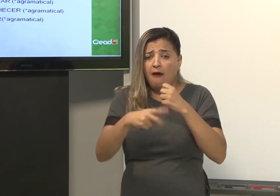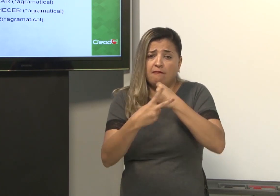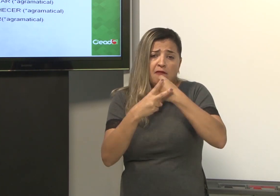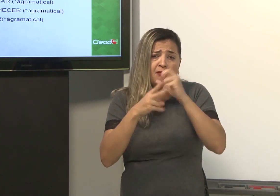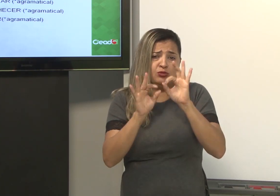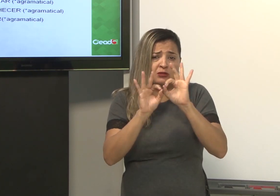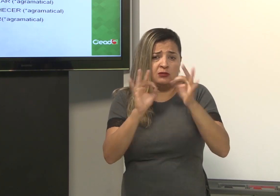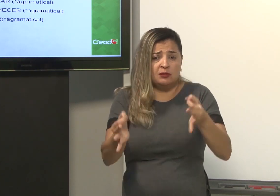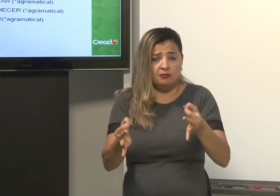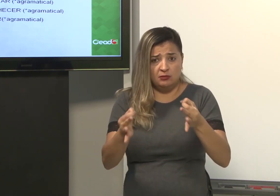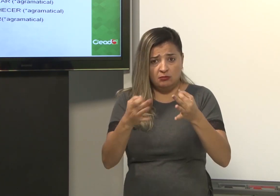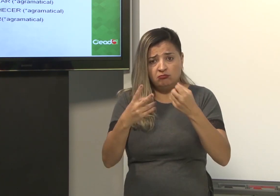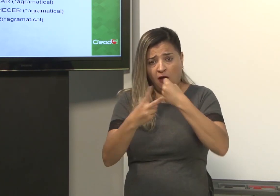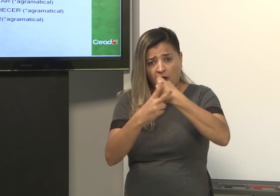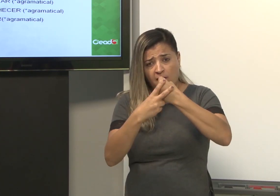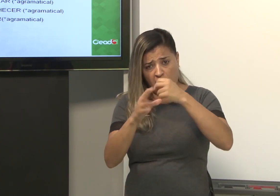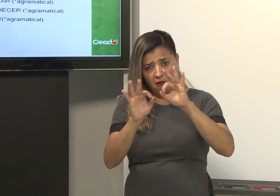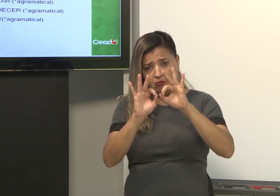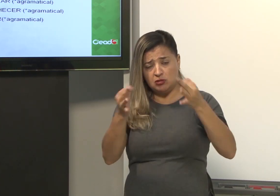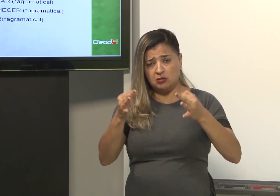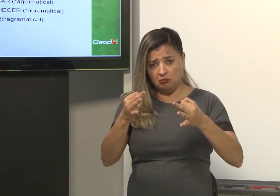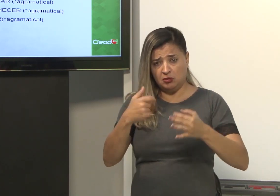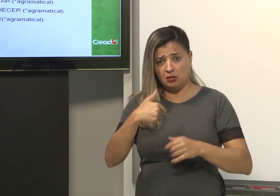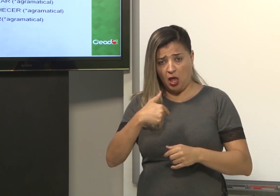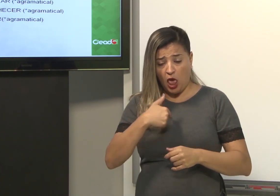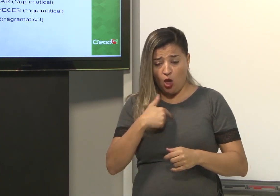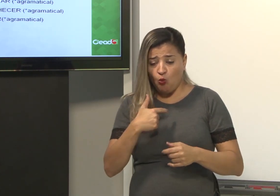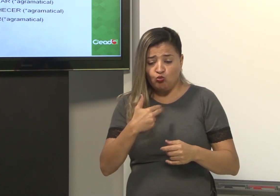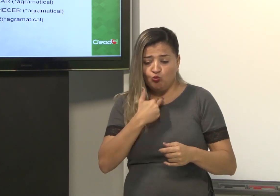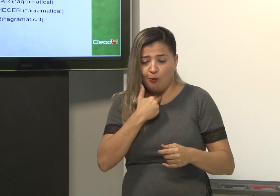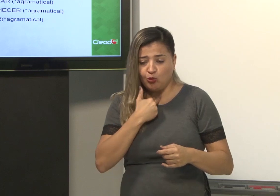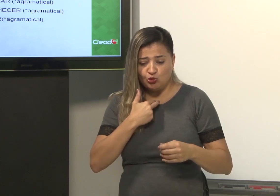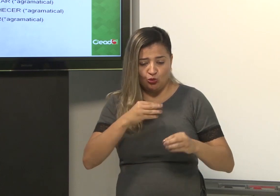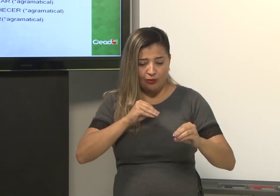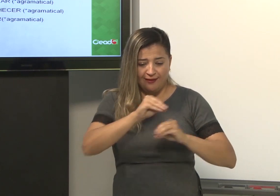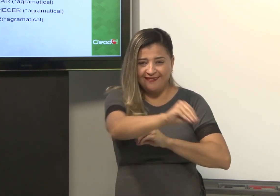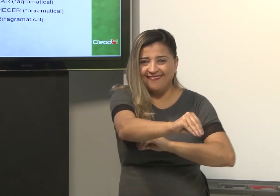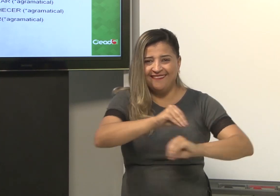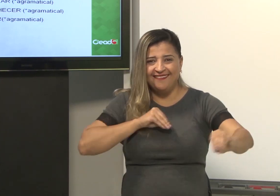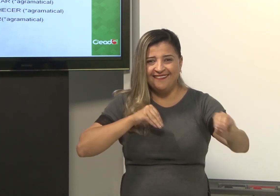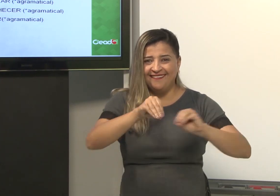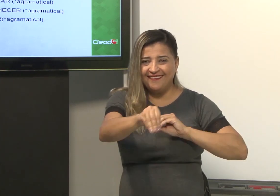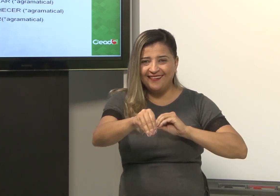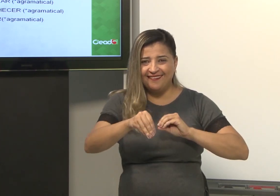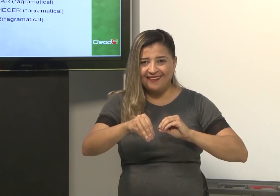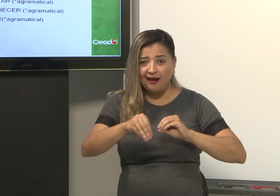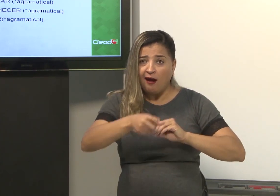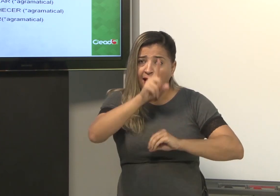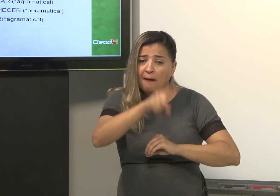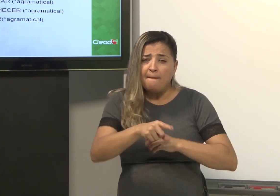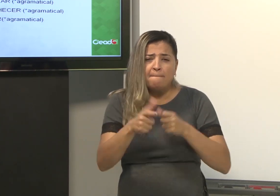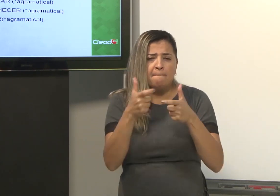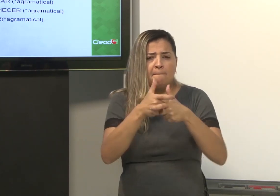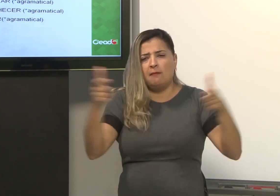concordância. É um verbo simples. Eu não posso ficar trocando ele de lugar.